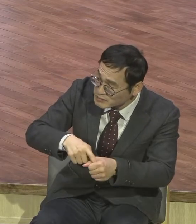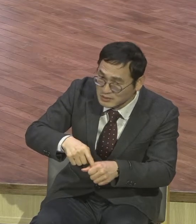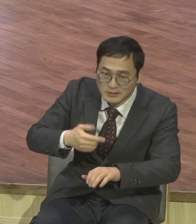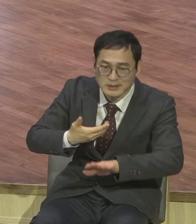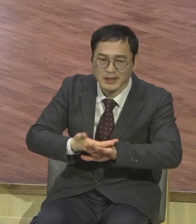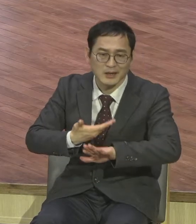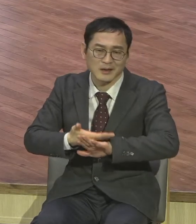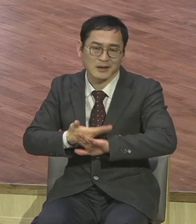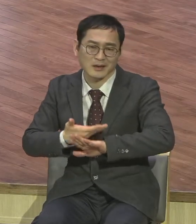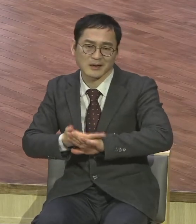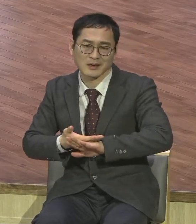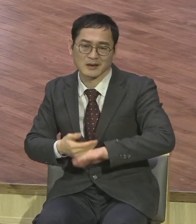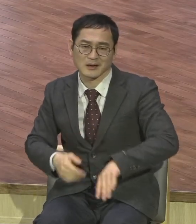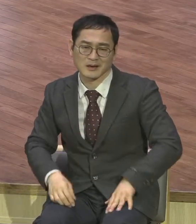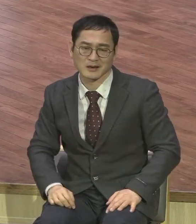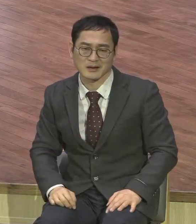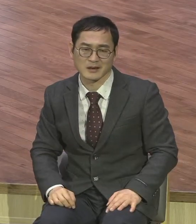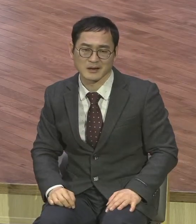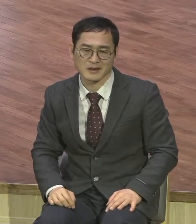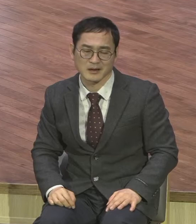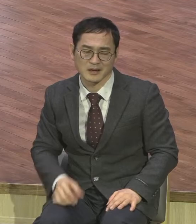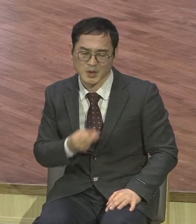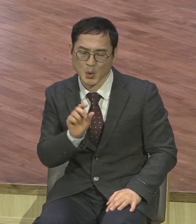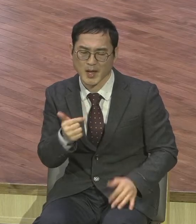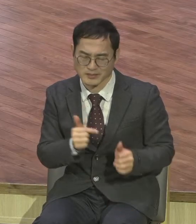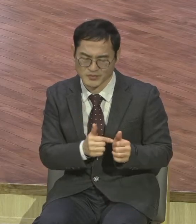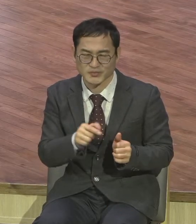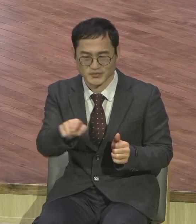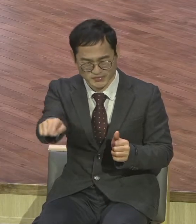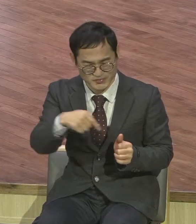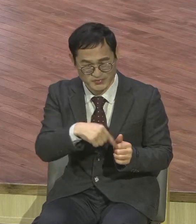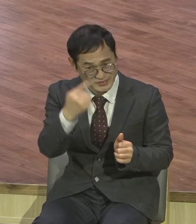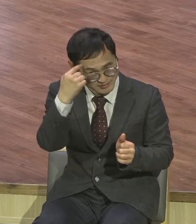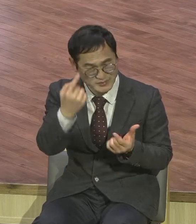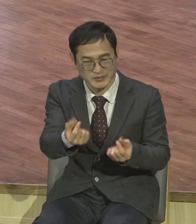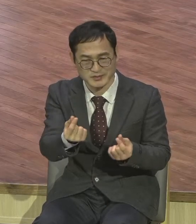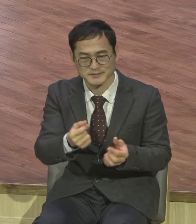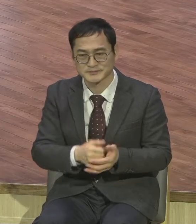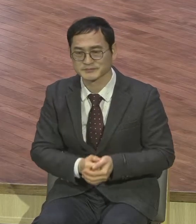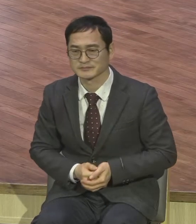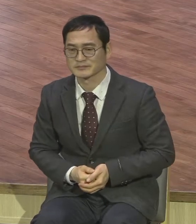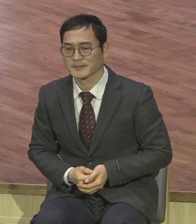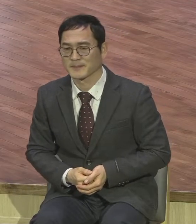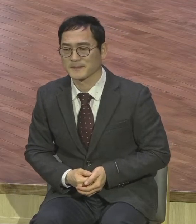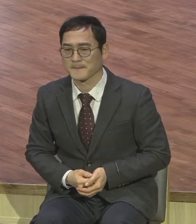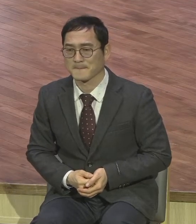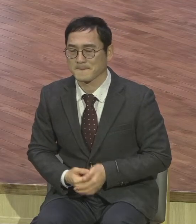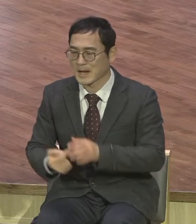연세대 우리나라에서 유명 대학 안에 있는 신학과가 있습니다. 신학과 싹 다 자유주의입니다.